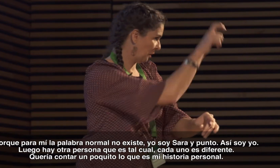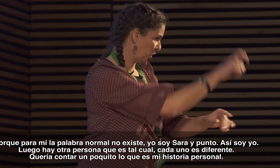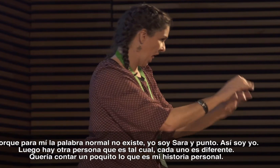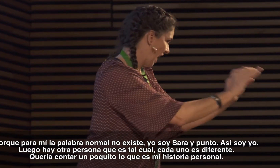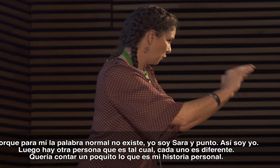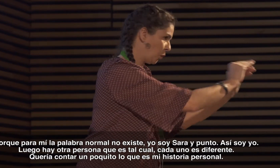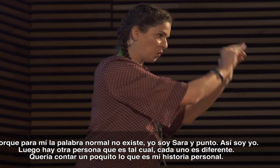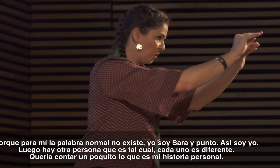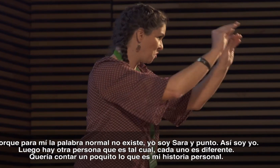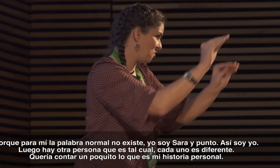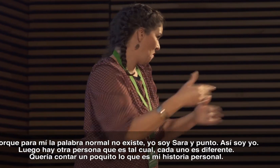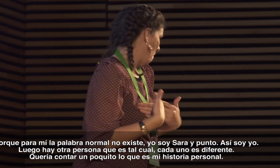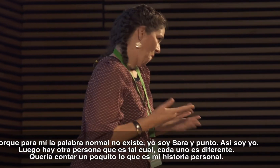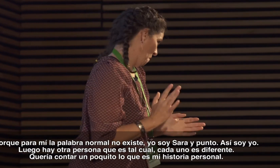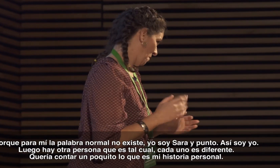persona que es tal cual, cada uno es diferente.